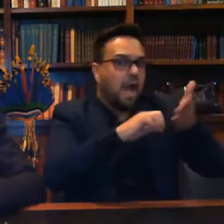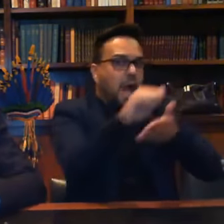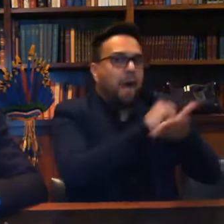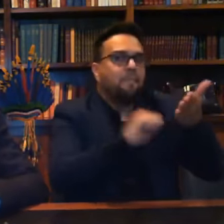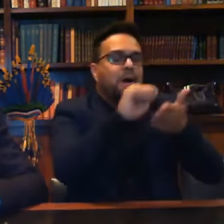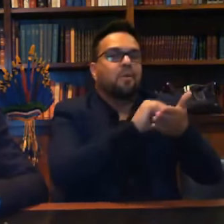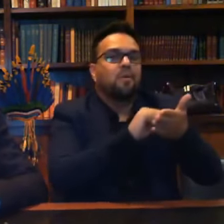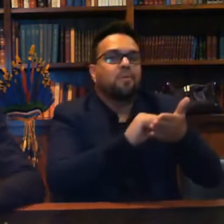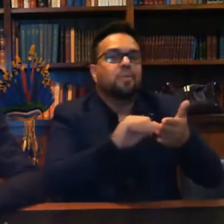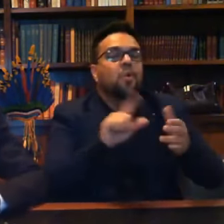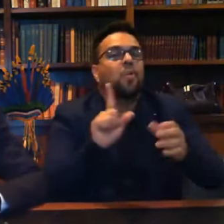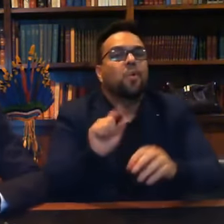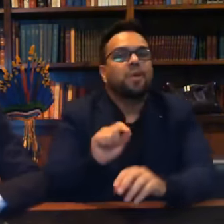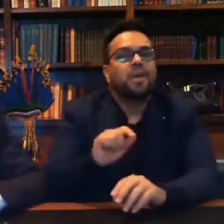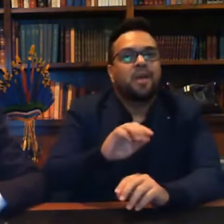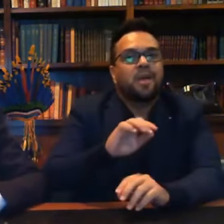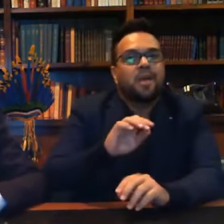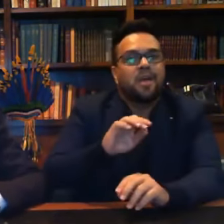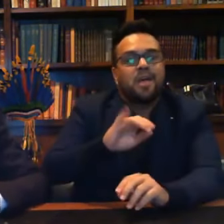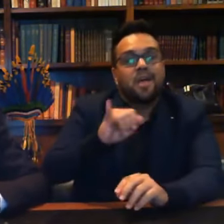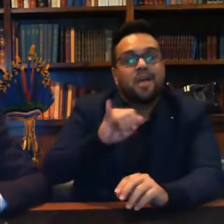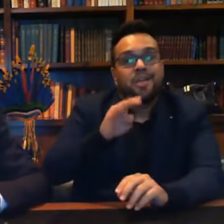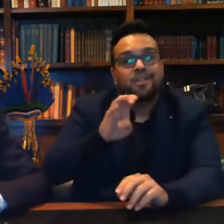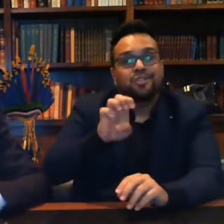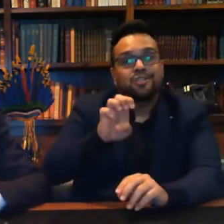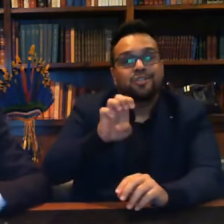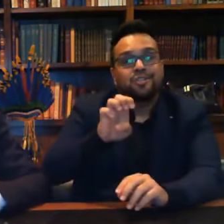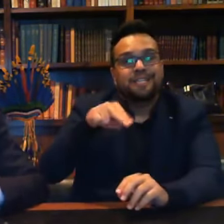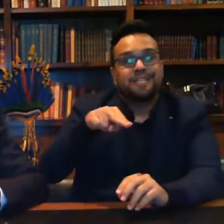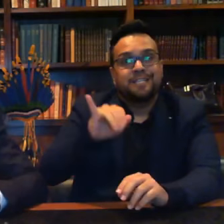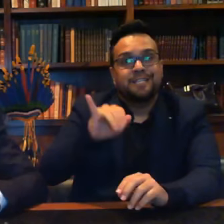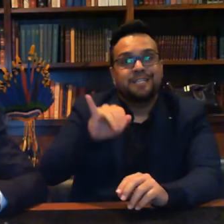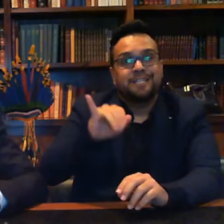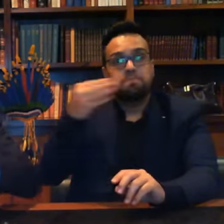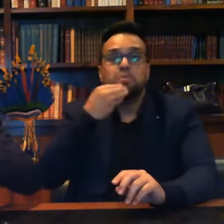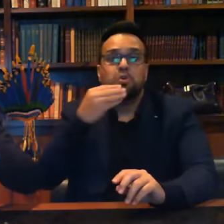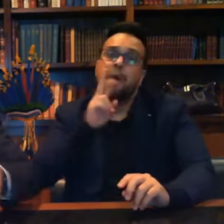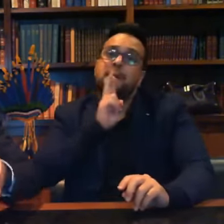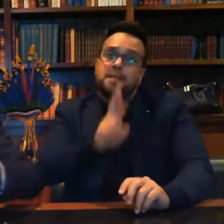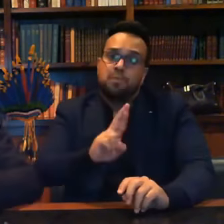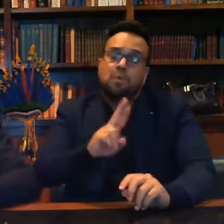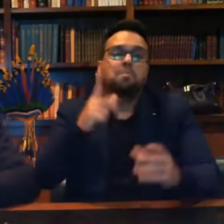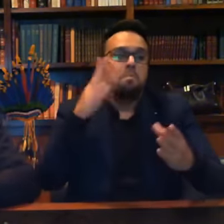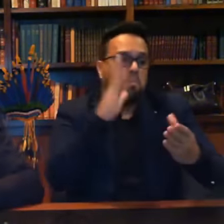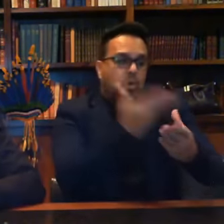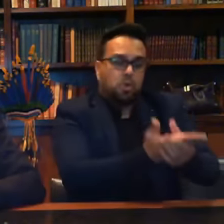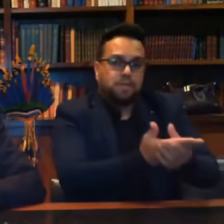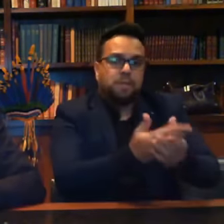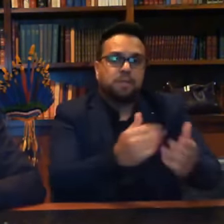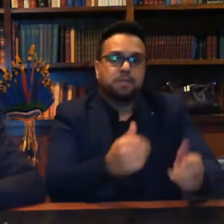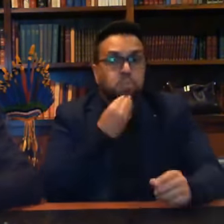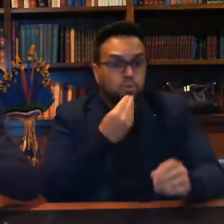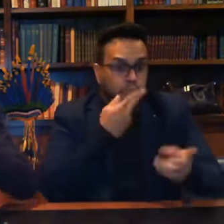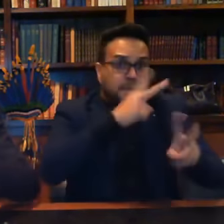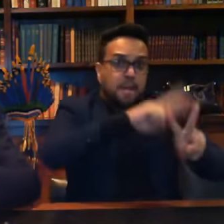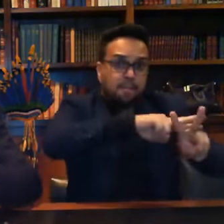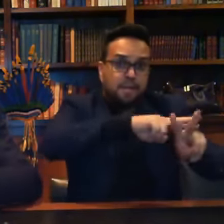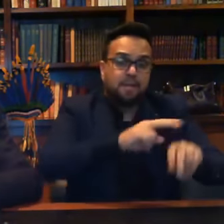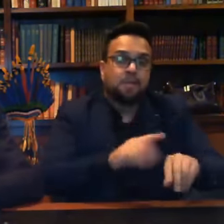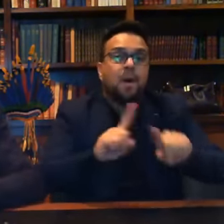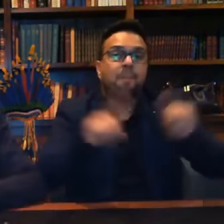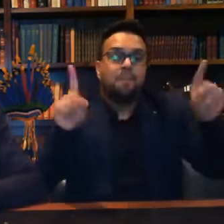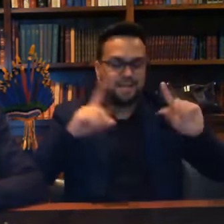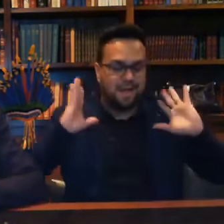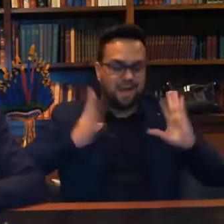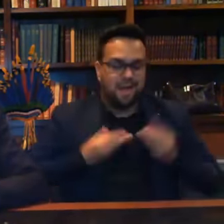o senhor Janine tinha que responder ao processo. Alguns acham até que ele devia ser preso por opção da justiça. E o que o ministro